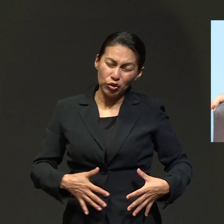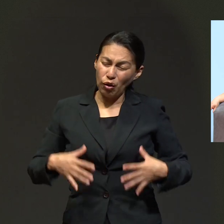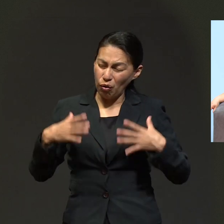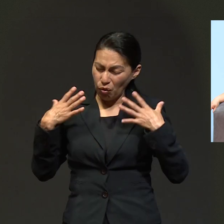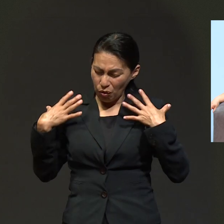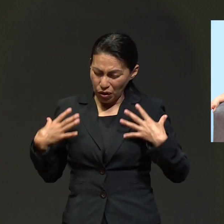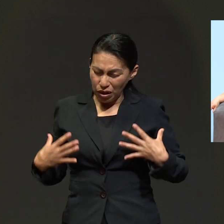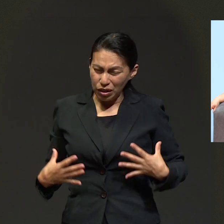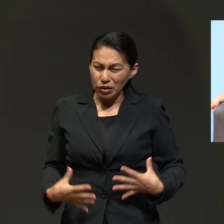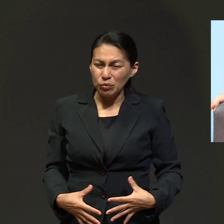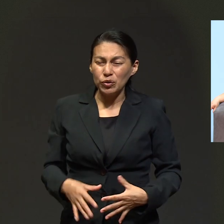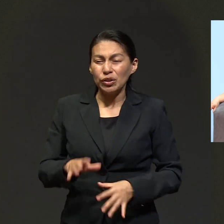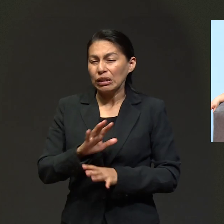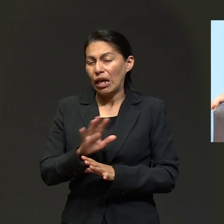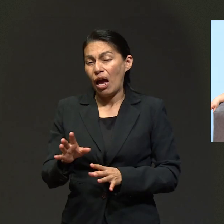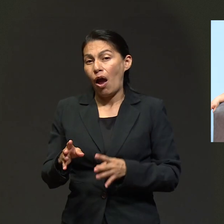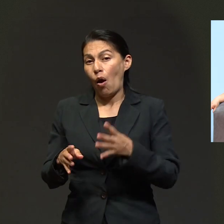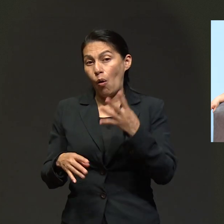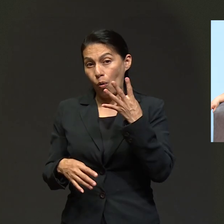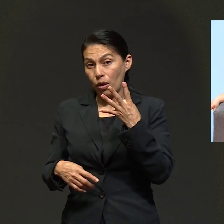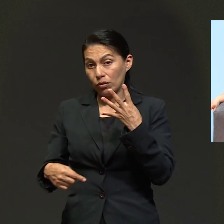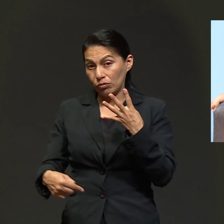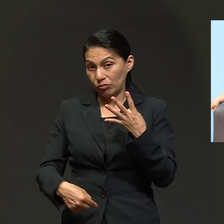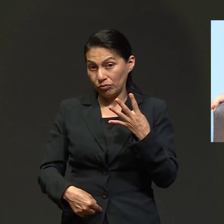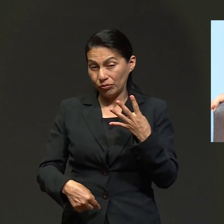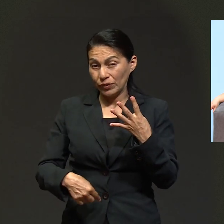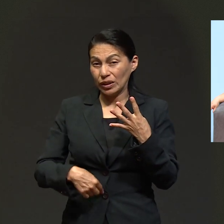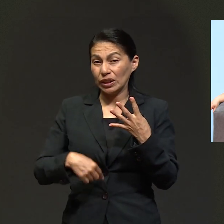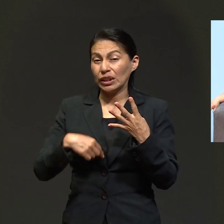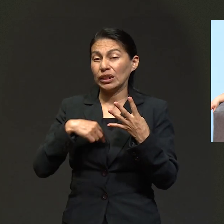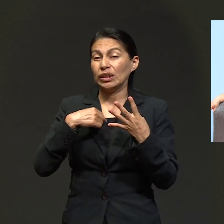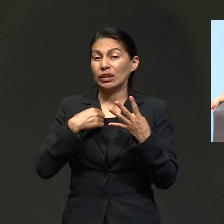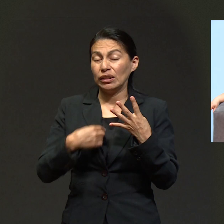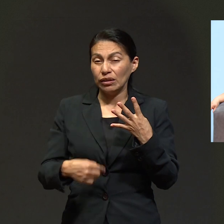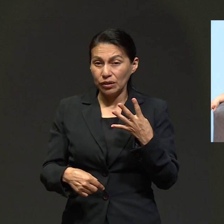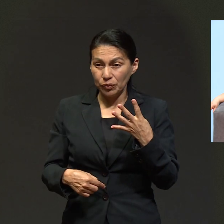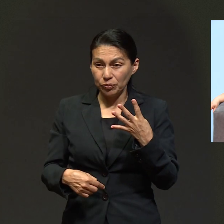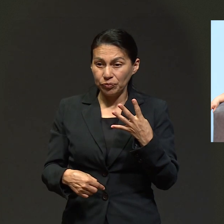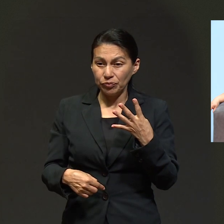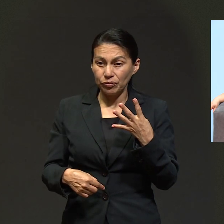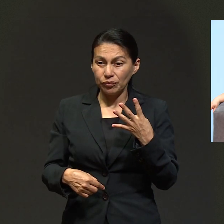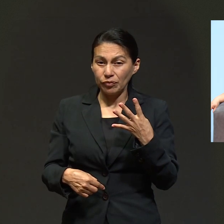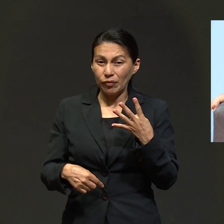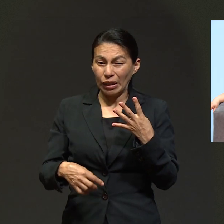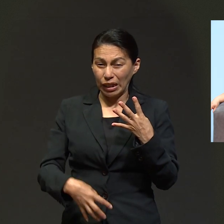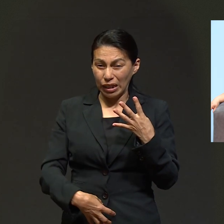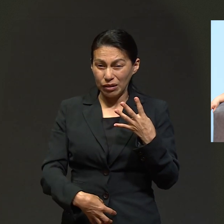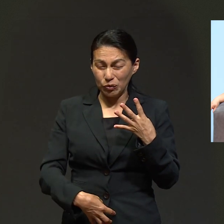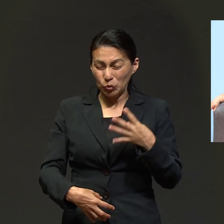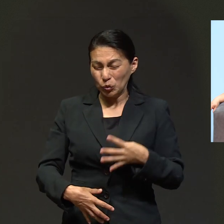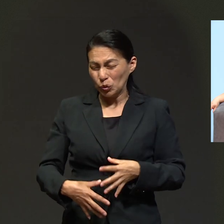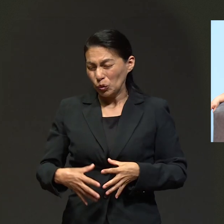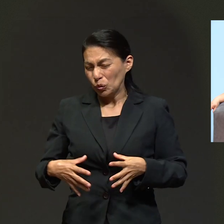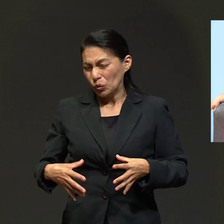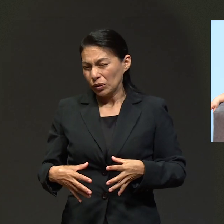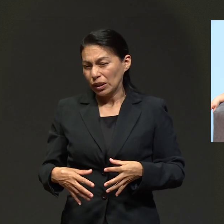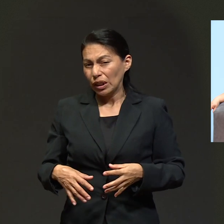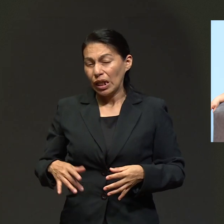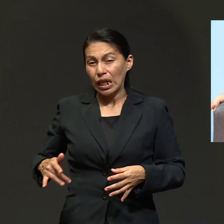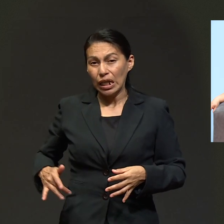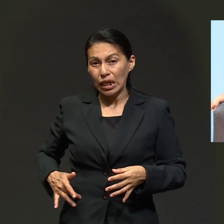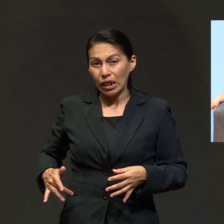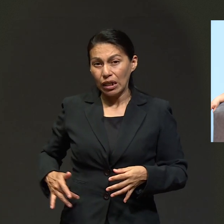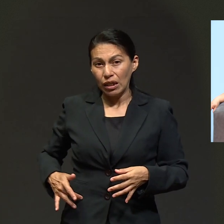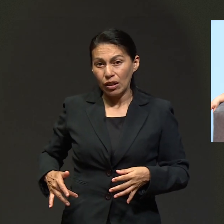Su cáncer se ha regado en todo su cuerpo, tiene cuatro tumores en el esófago, tiene uno muy